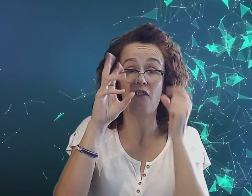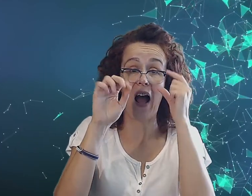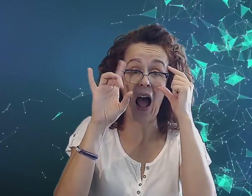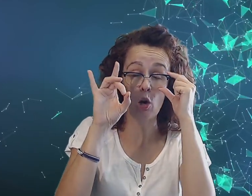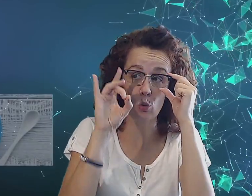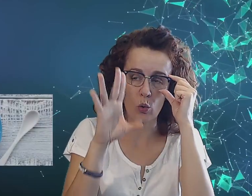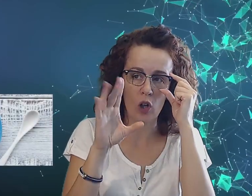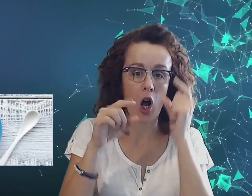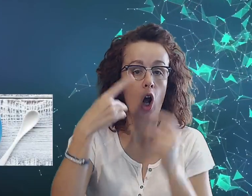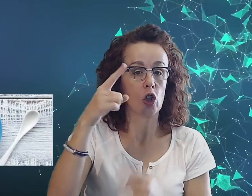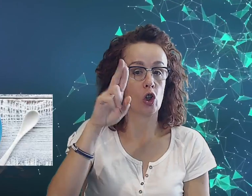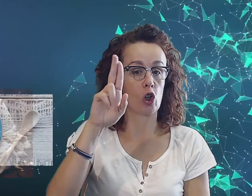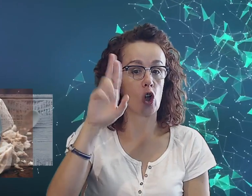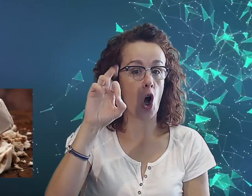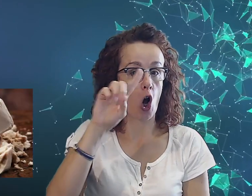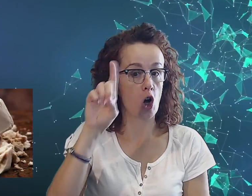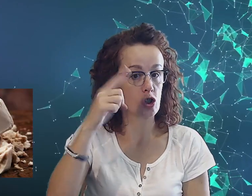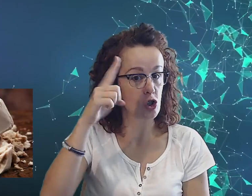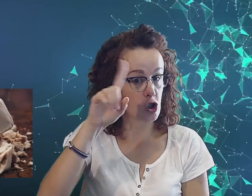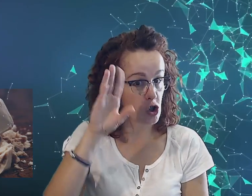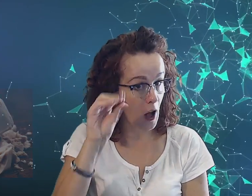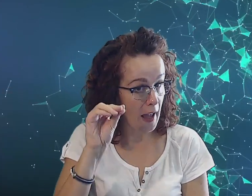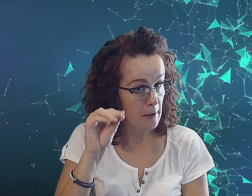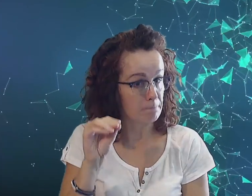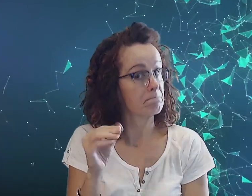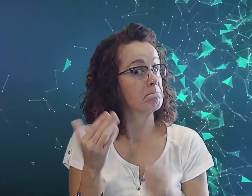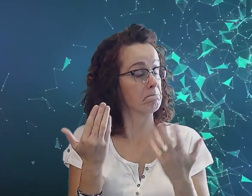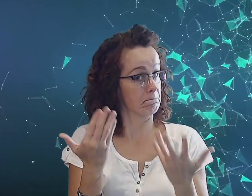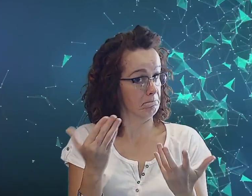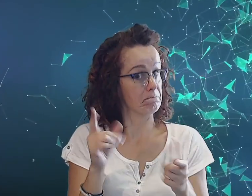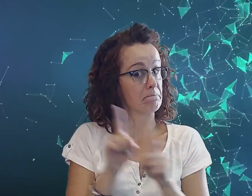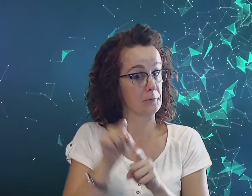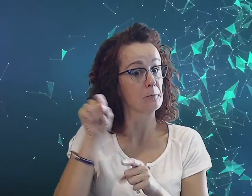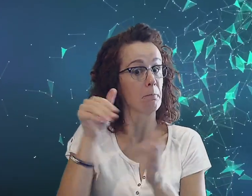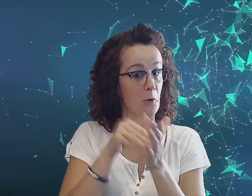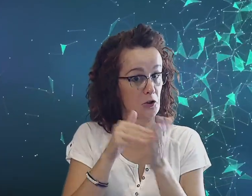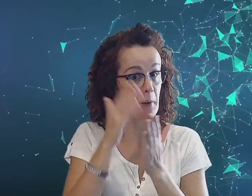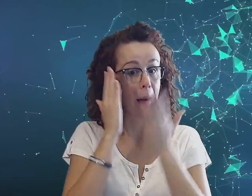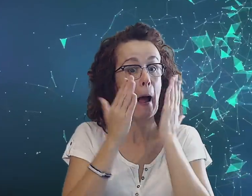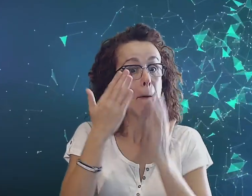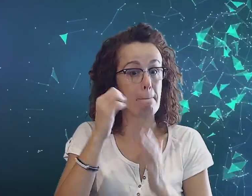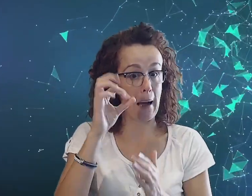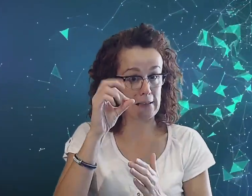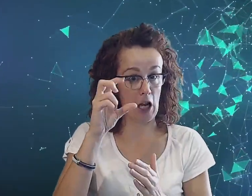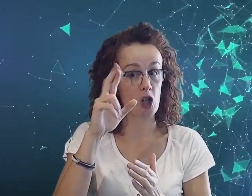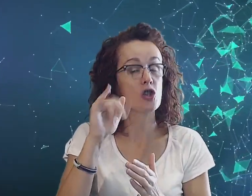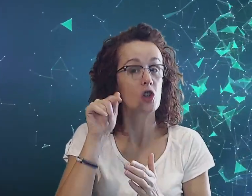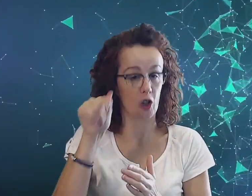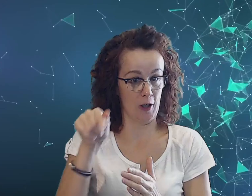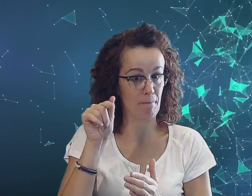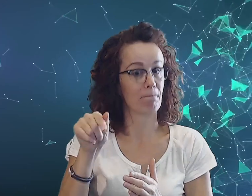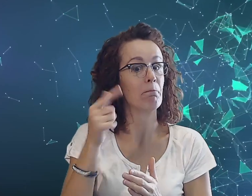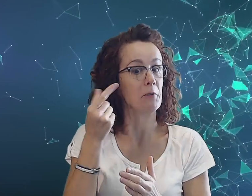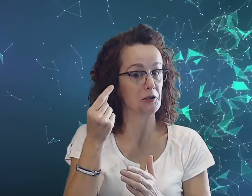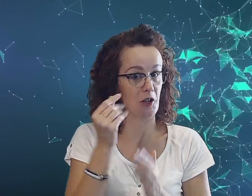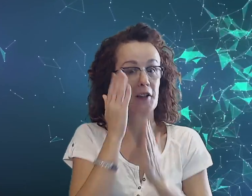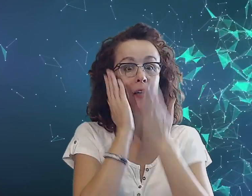twaróg, drodże. Ale potrzeba maseczki. Bliźnięta